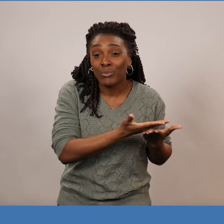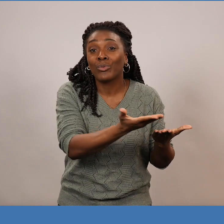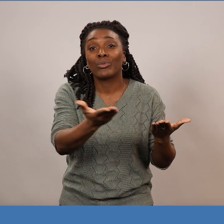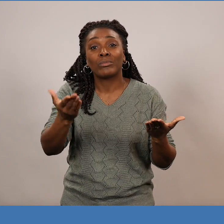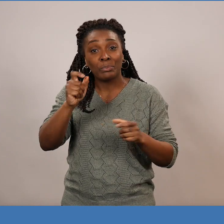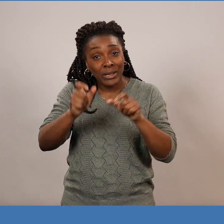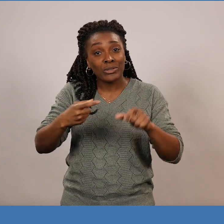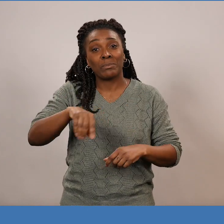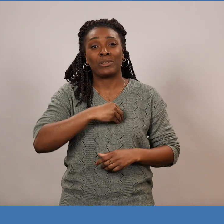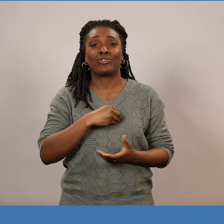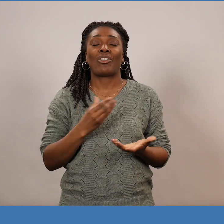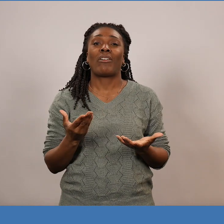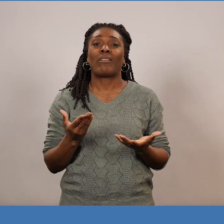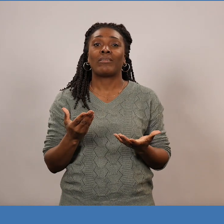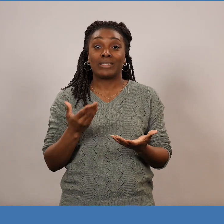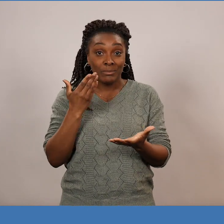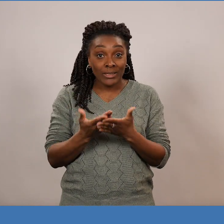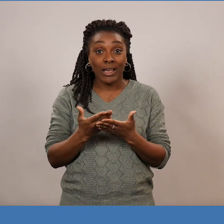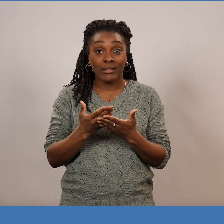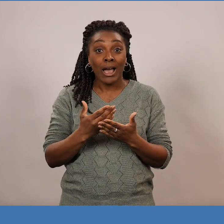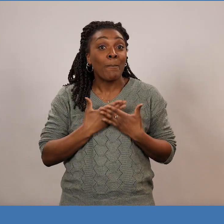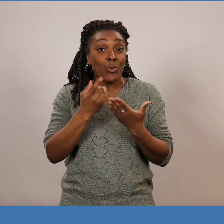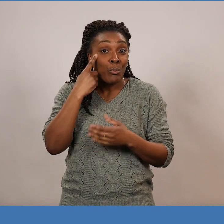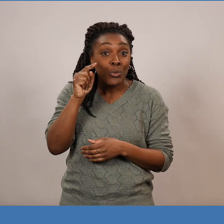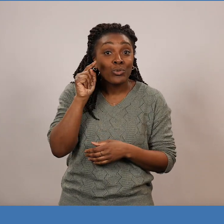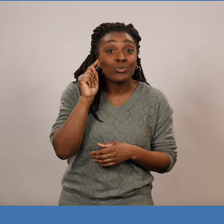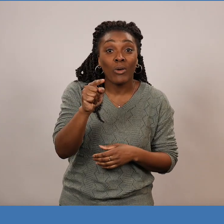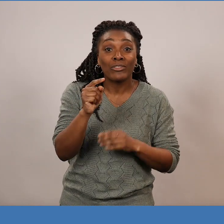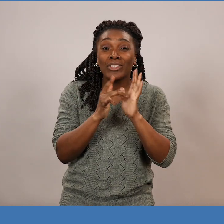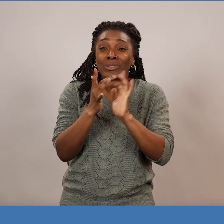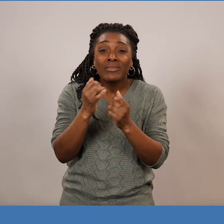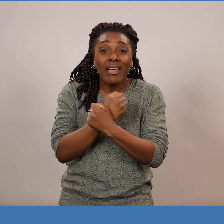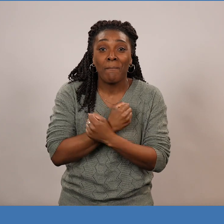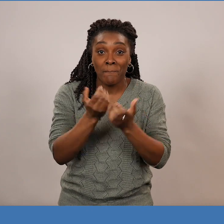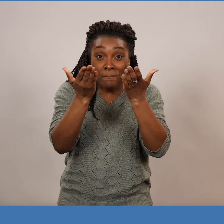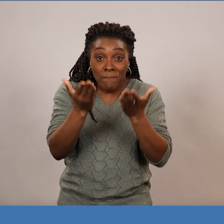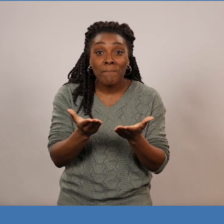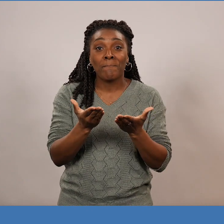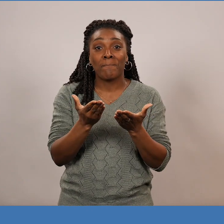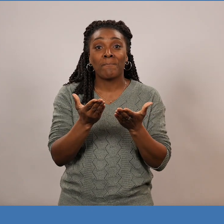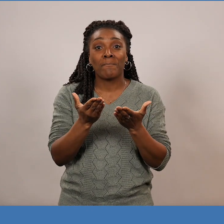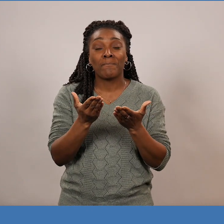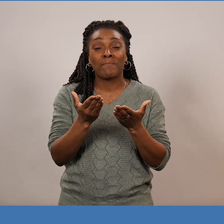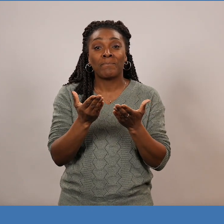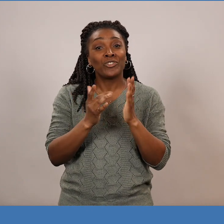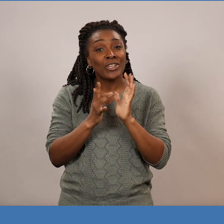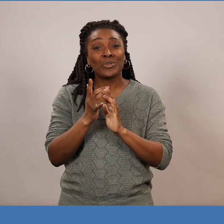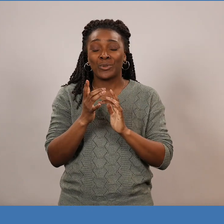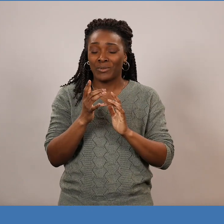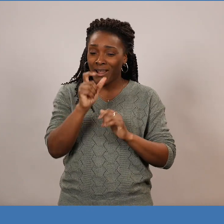Par amour pour les pécheurs, ça c'est très important. Par amour pour toi, il t'a aimé au